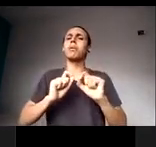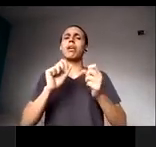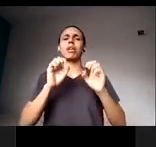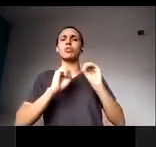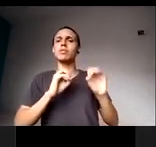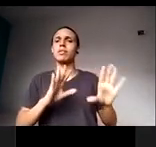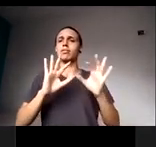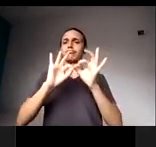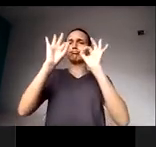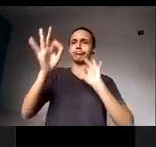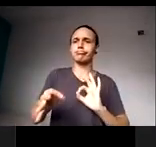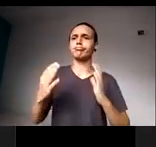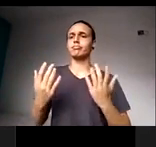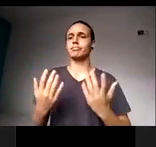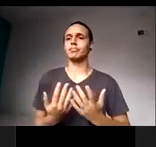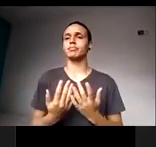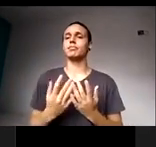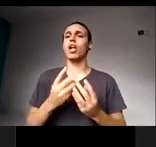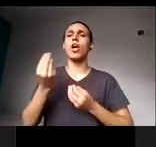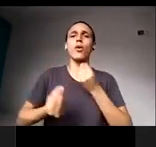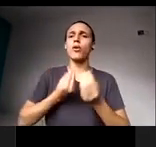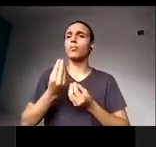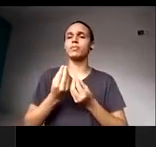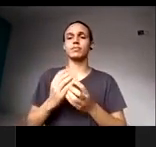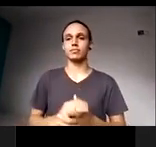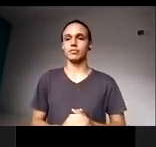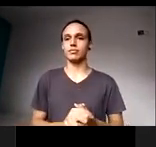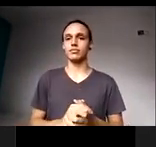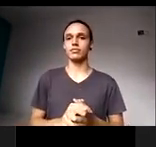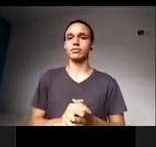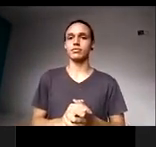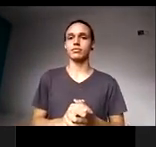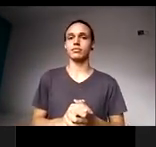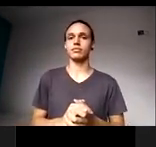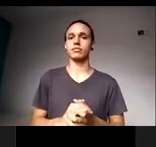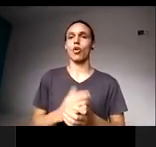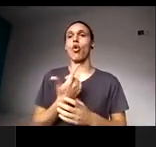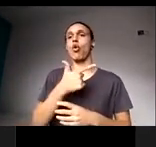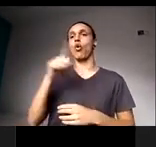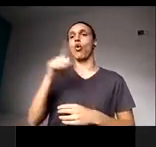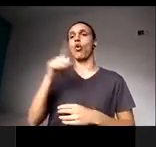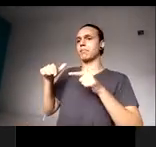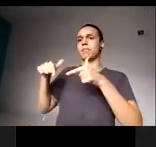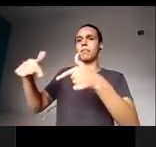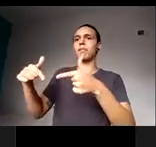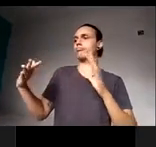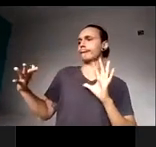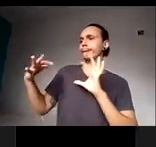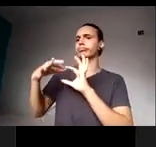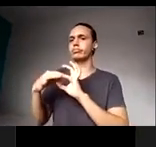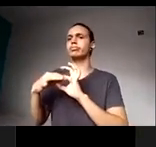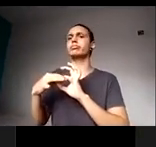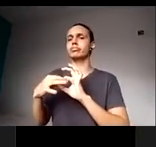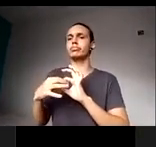como é que trabalharemos articulando outras metodologias ativas, né, e o uso de outros recursos